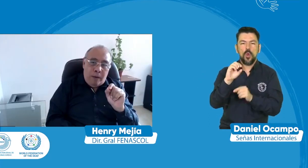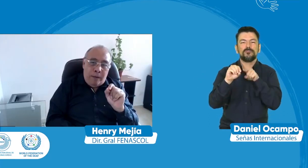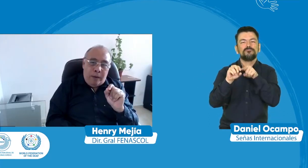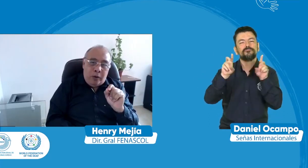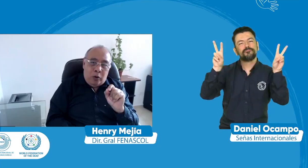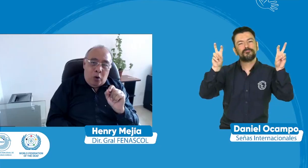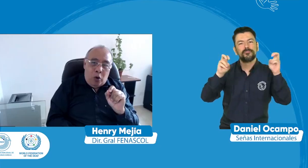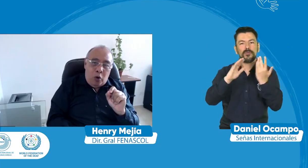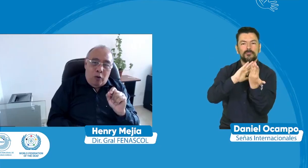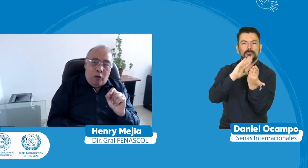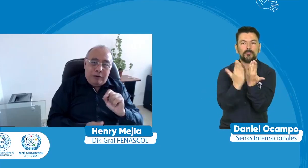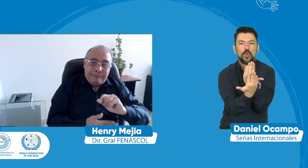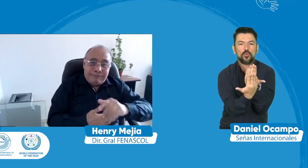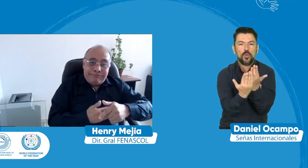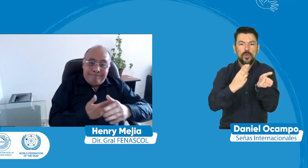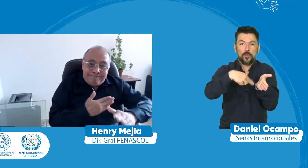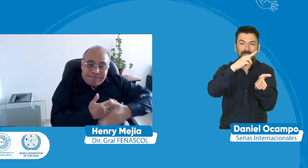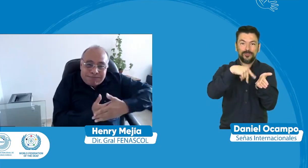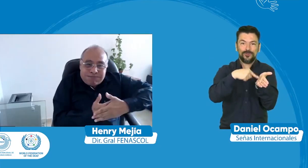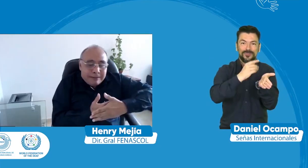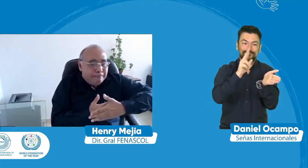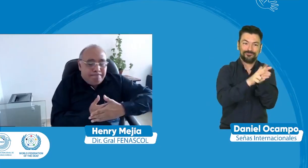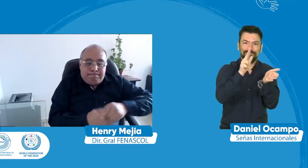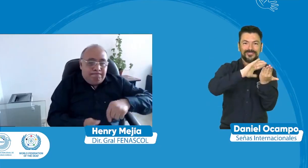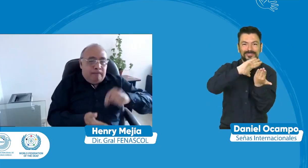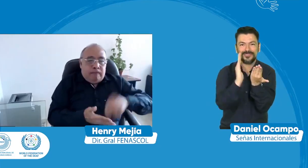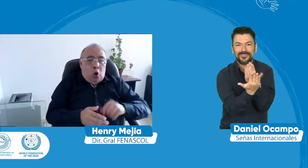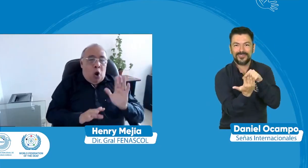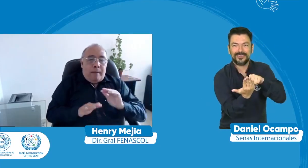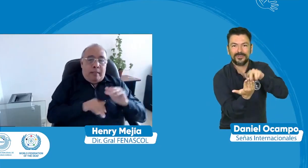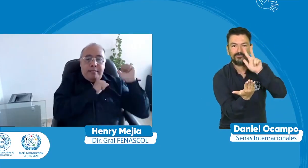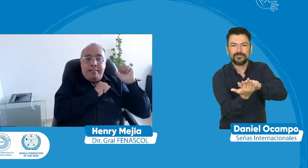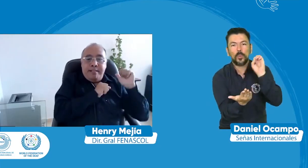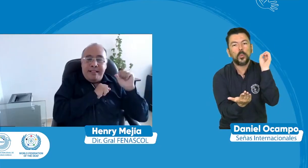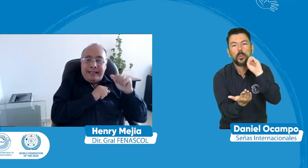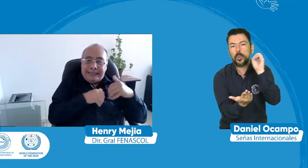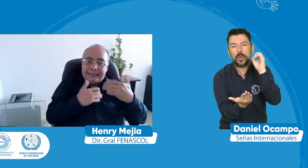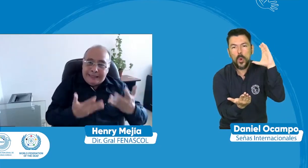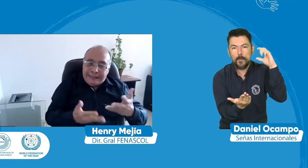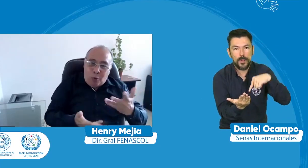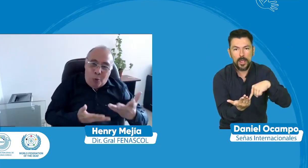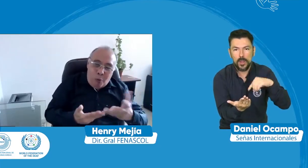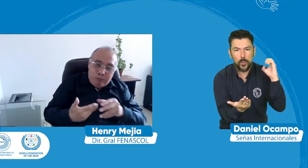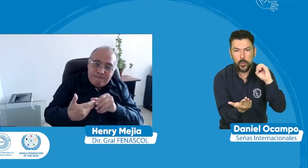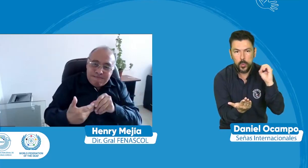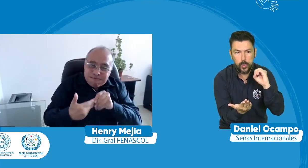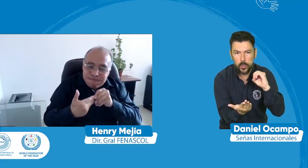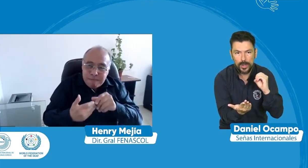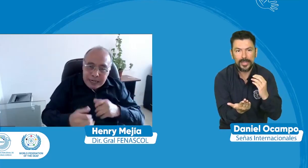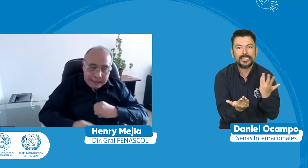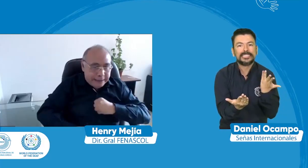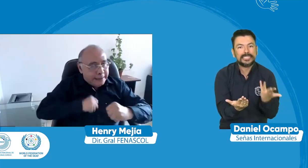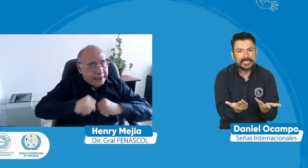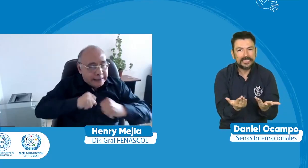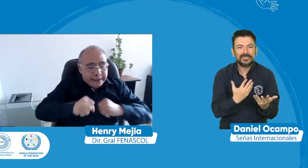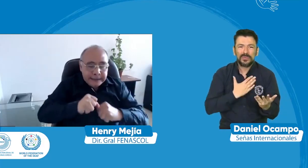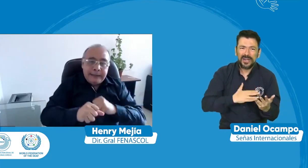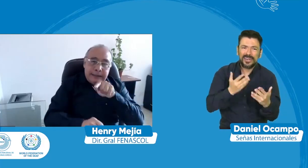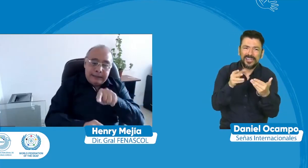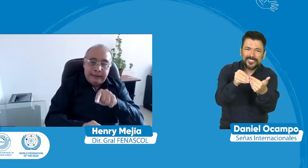del protocolo que va con este con este informe entonces ¿cómo cómo nos puede